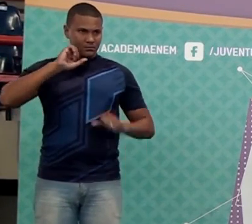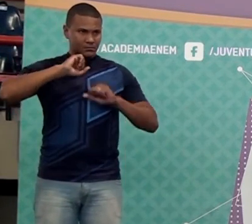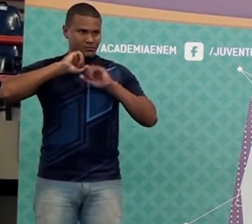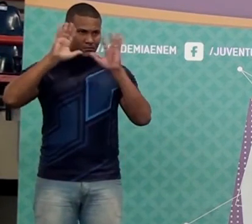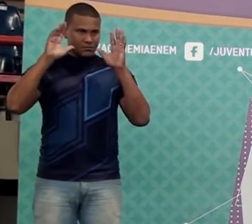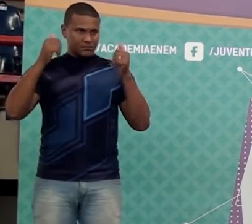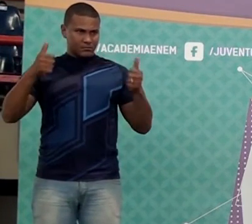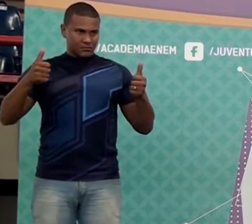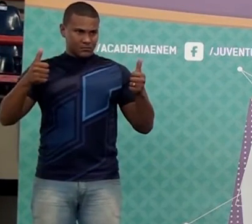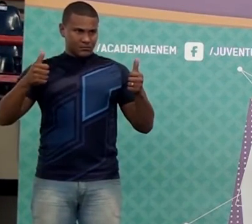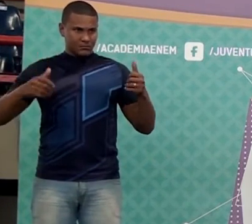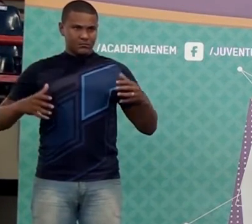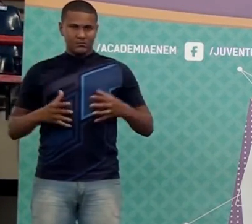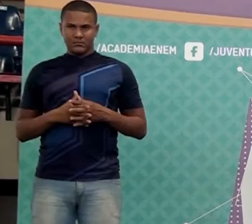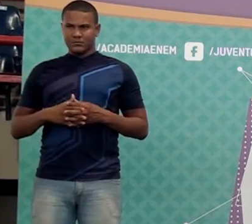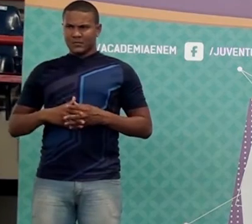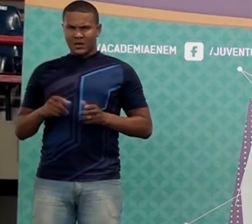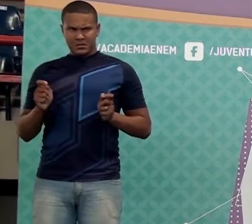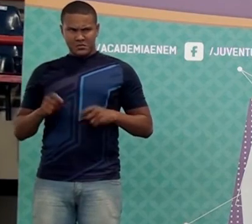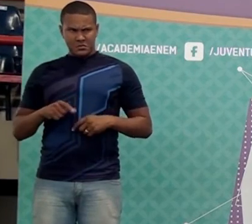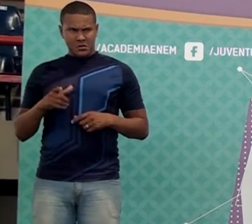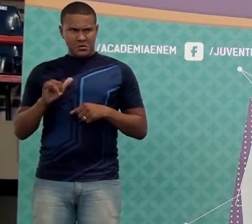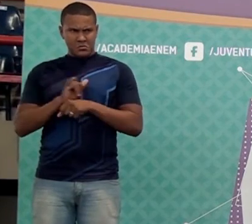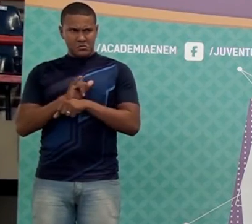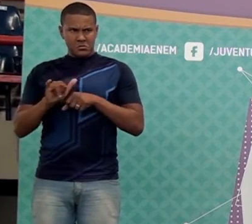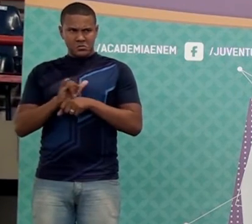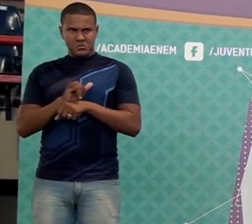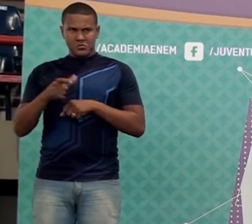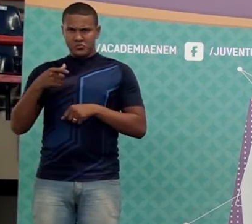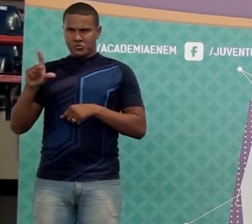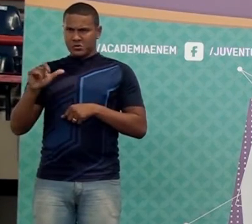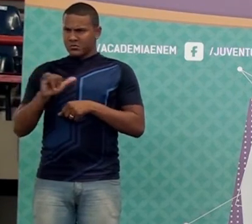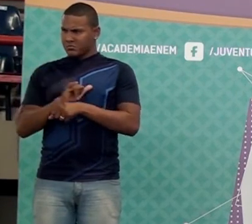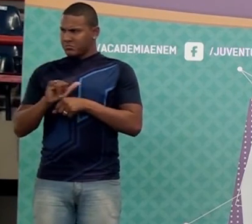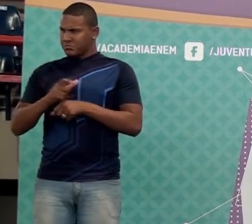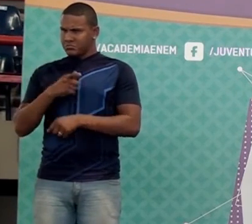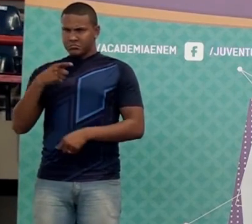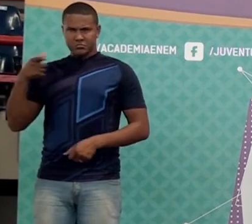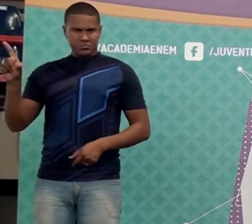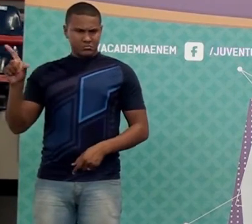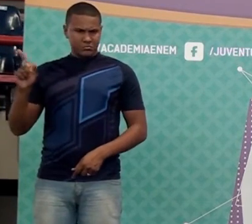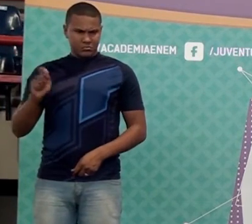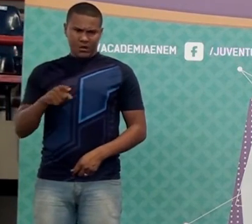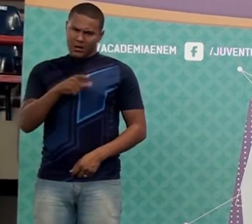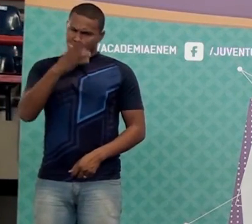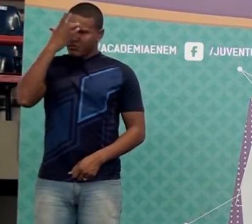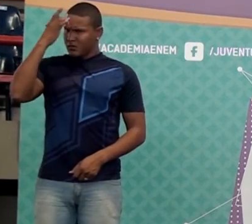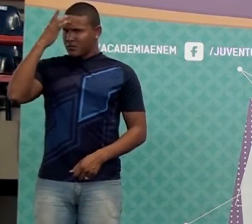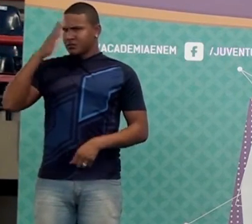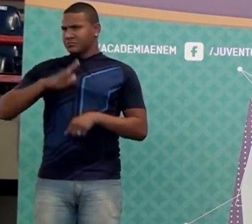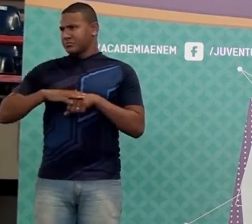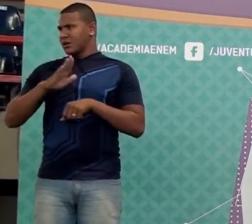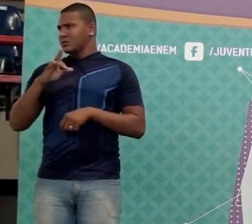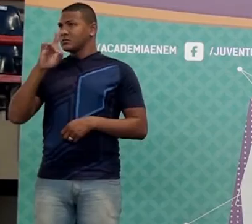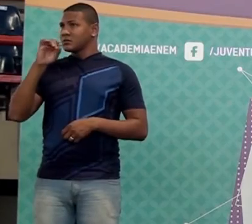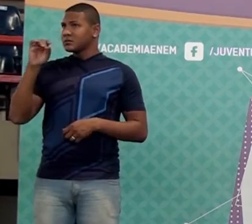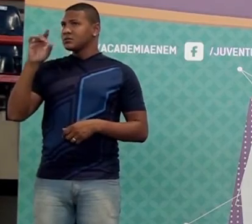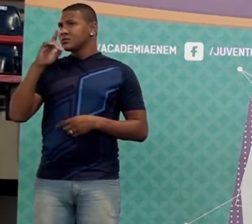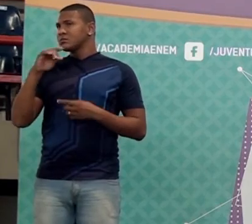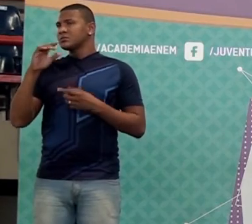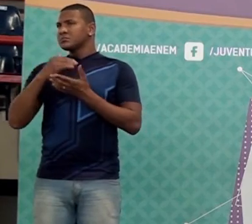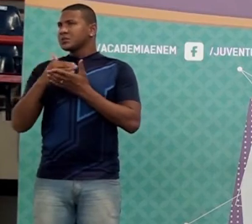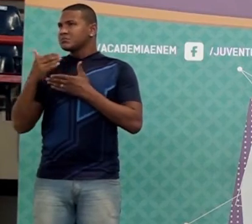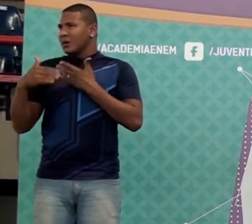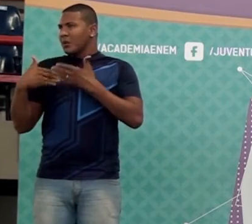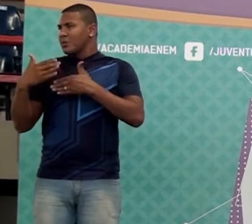Será que tinha outra forma de fazer essa questão? Sem ser assim? Assim eu acho mais fácil, tá? Desse jeito, Começa com 100, aí vai fazendo. Pá,